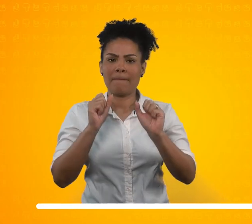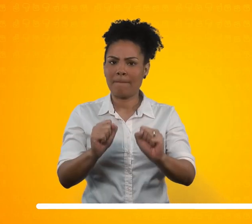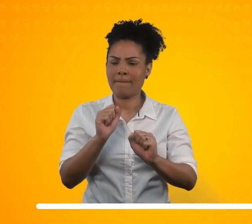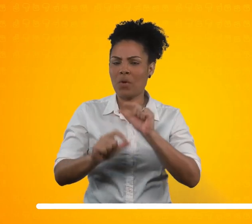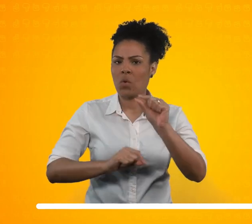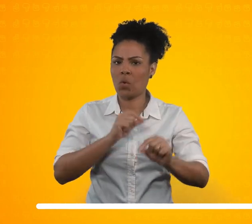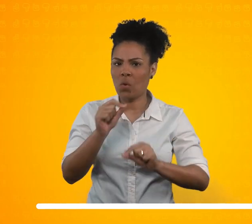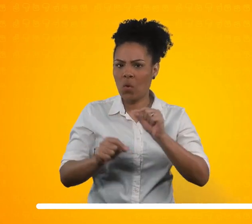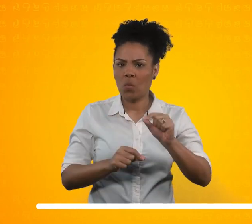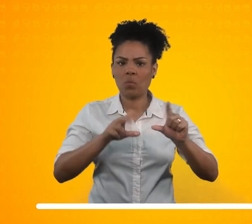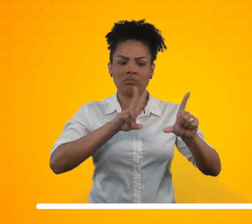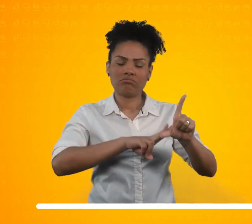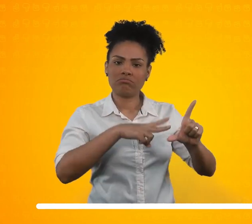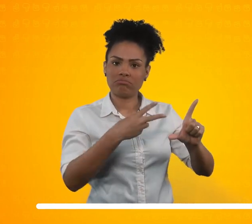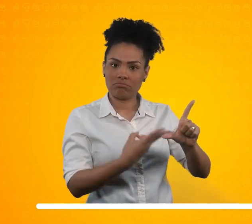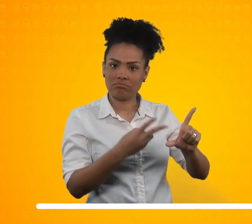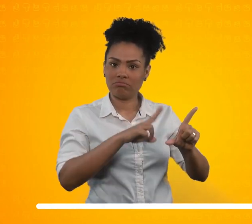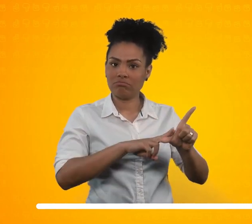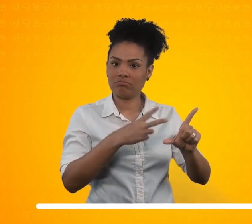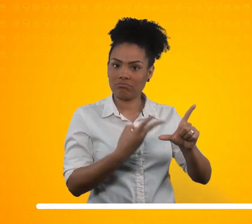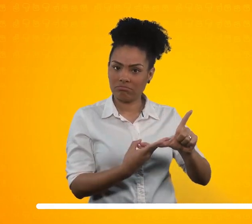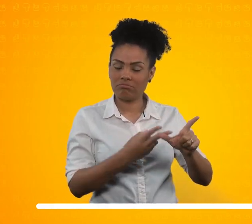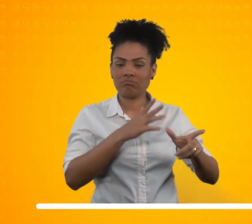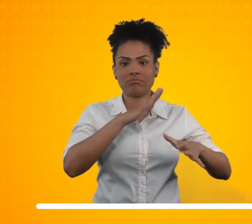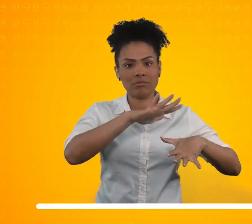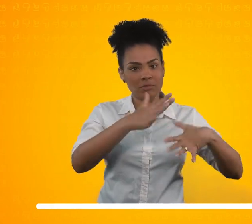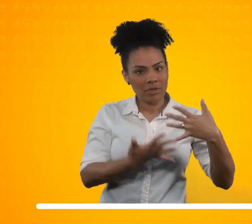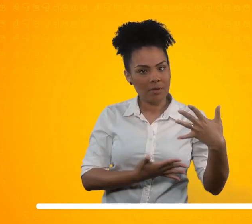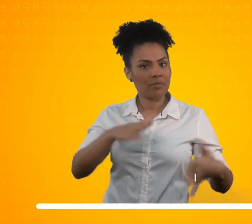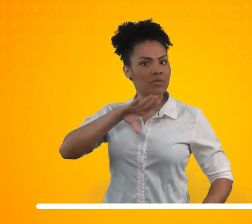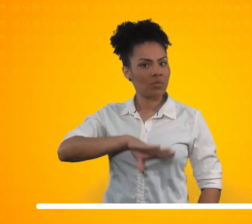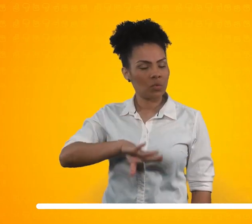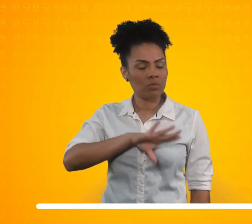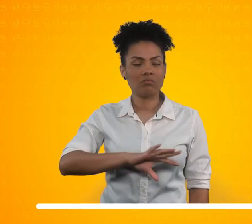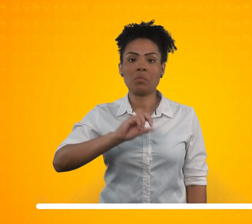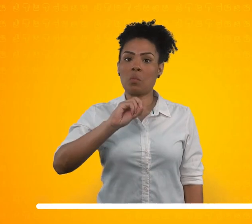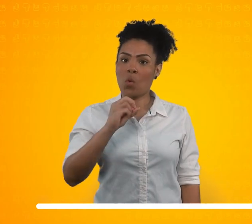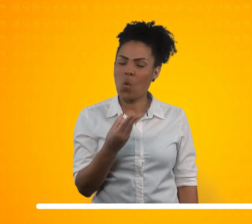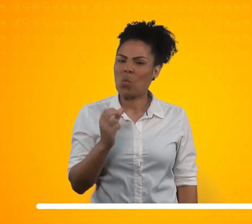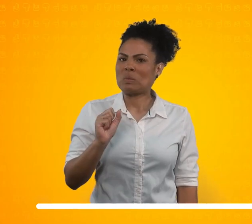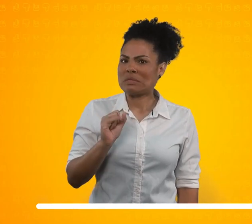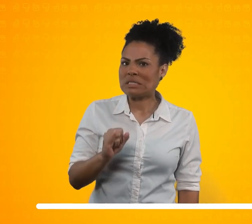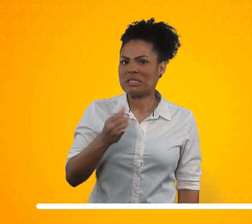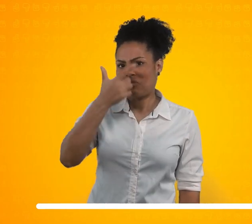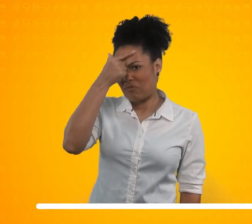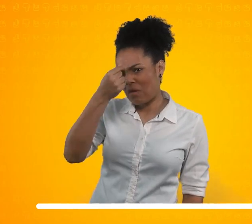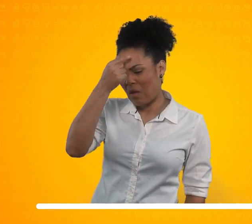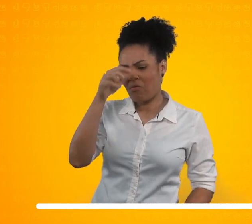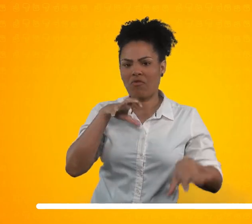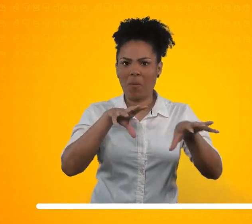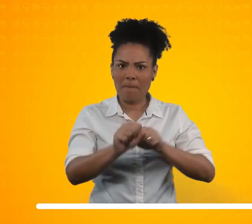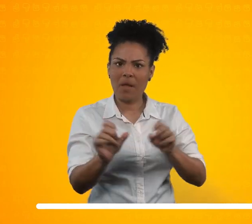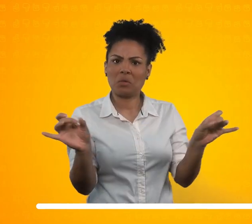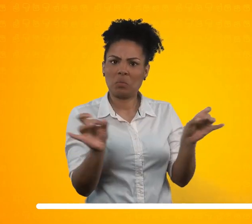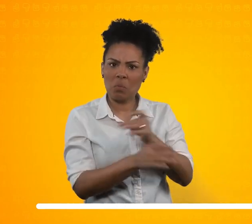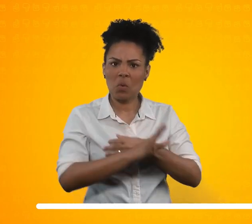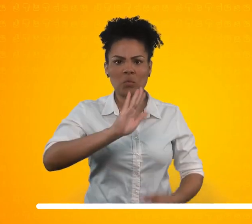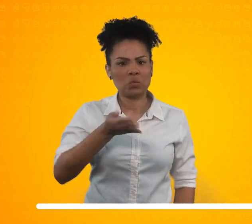bacharelado em letras Libras Português ou, se você já é formado e deseja fazer uma especialização, você